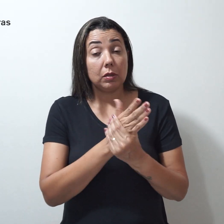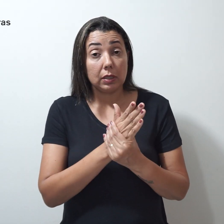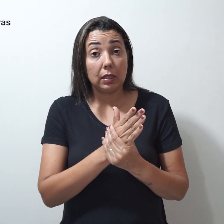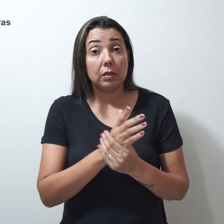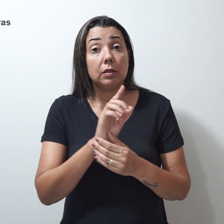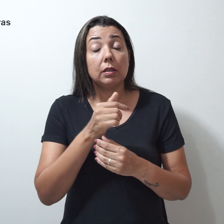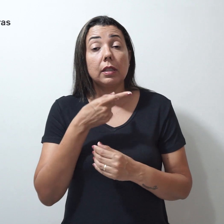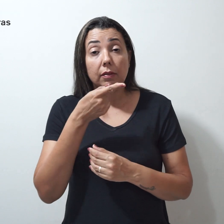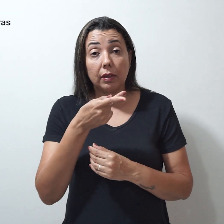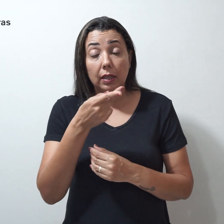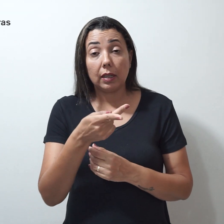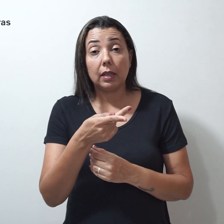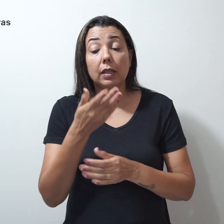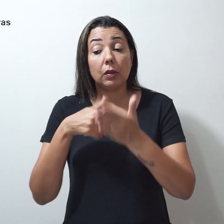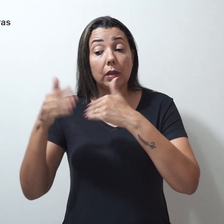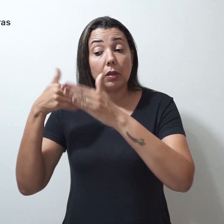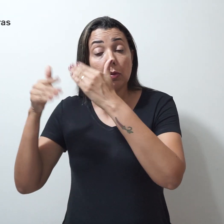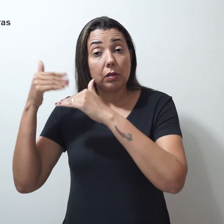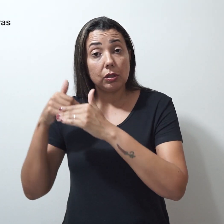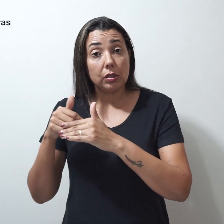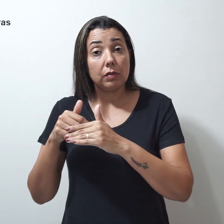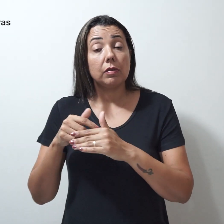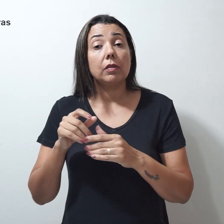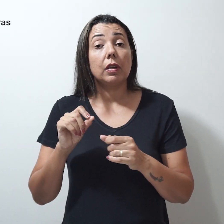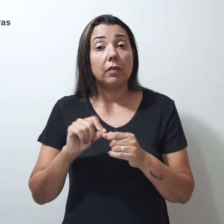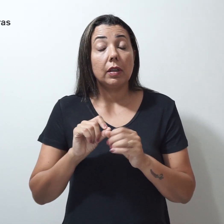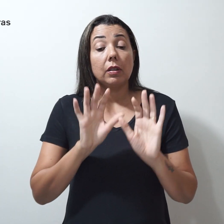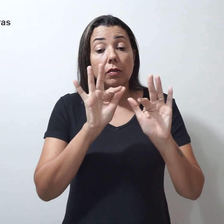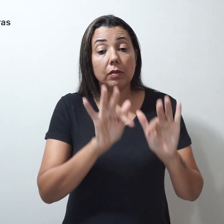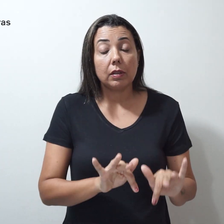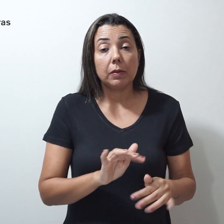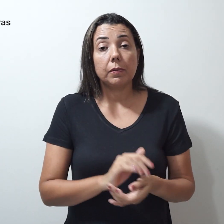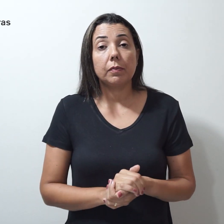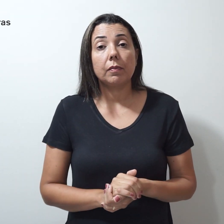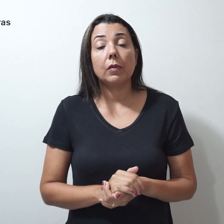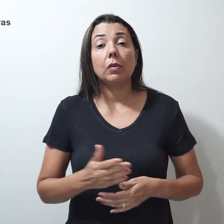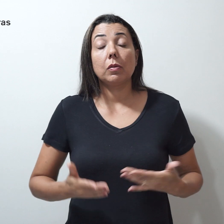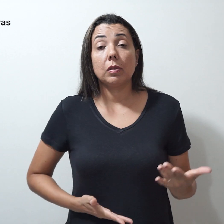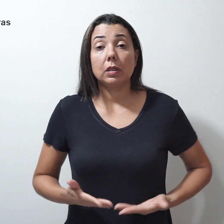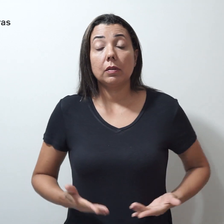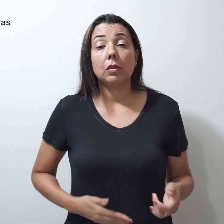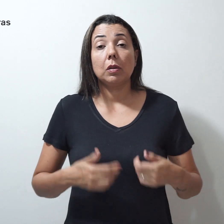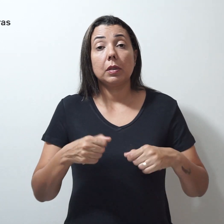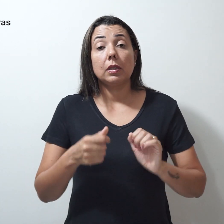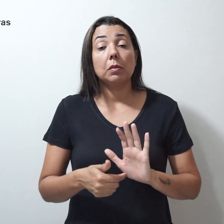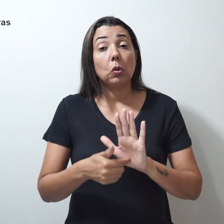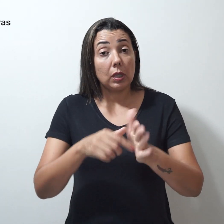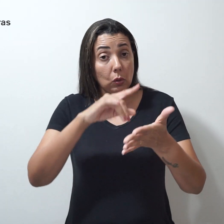declarar que o retroativo é exercício findo, o servidor deverá trazer o documento no